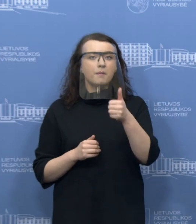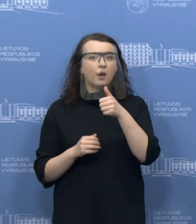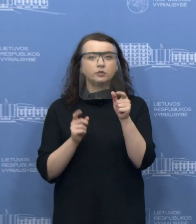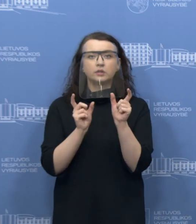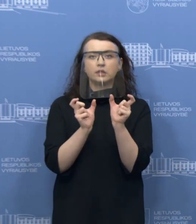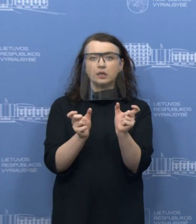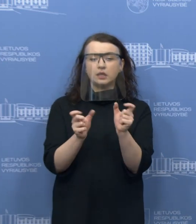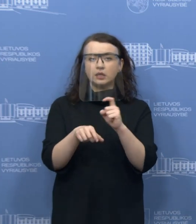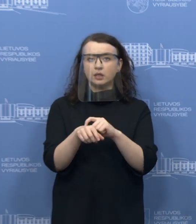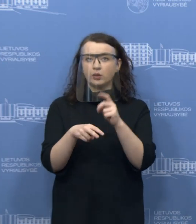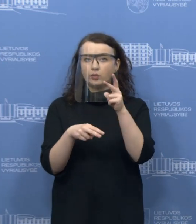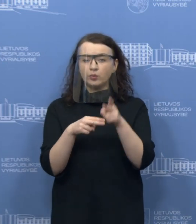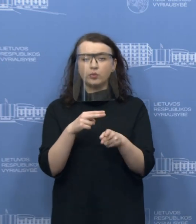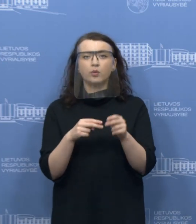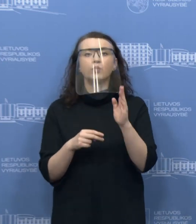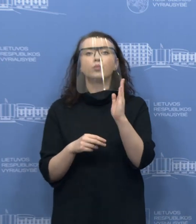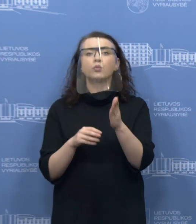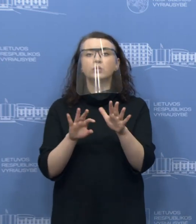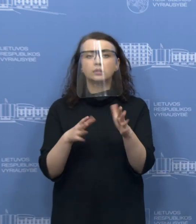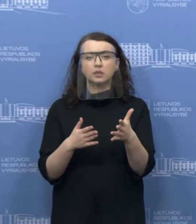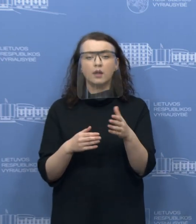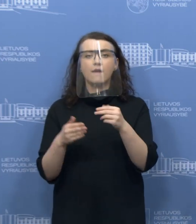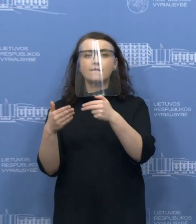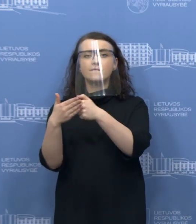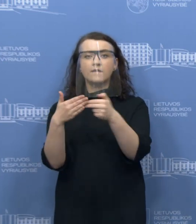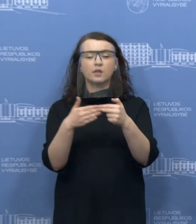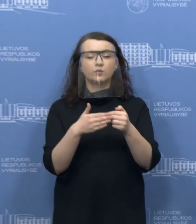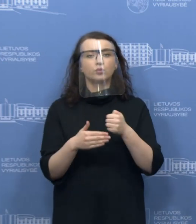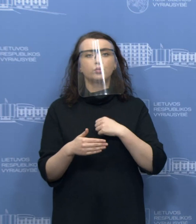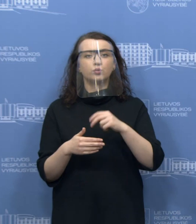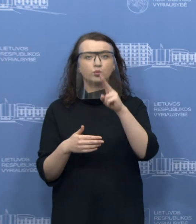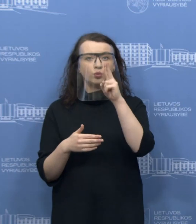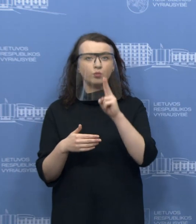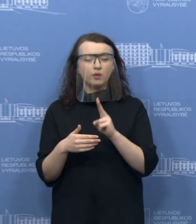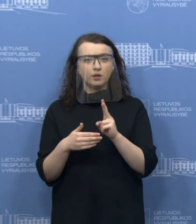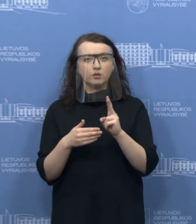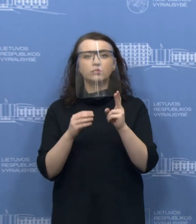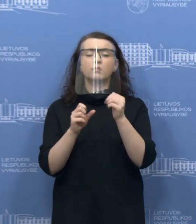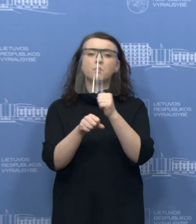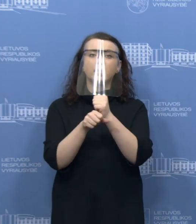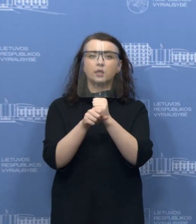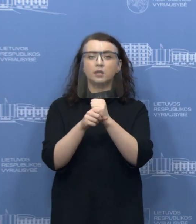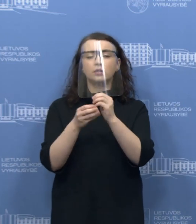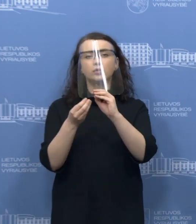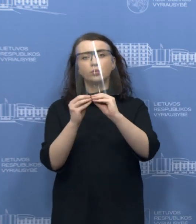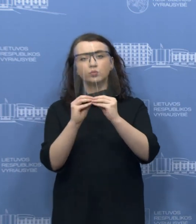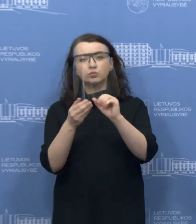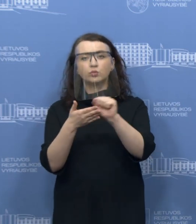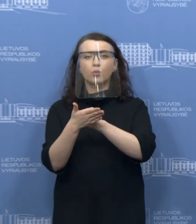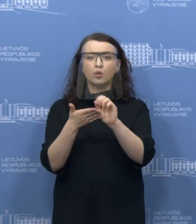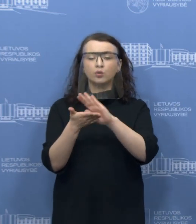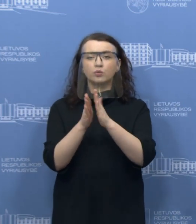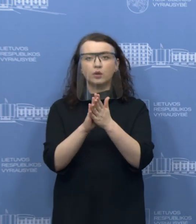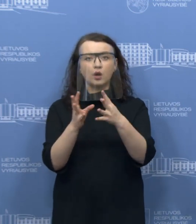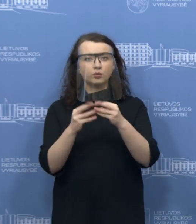karantino laikotarpį? Įmonės turės du mėnesius sudaryti mokestinės paskulos sutartis su VMI